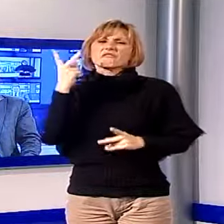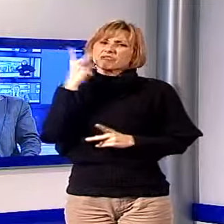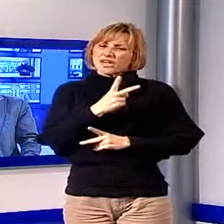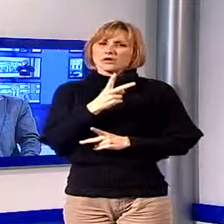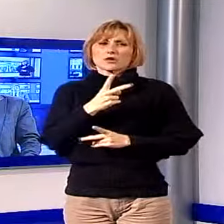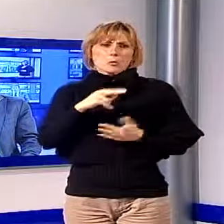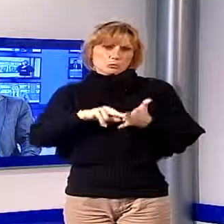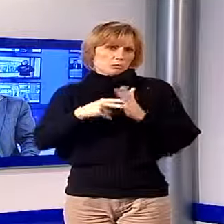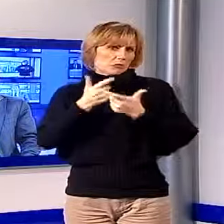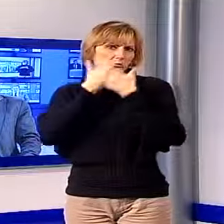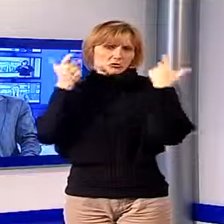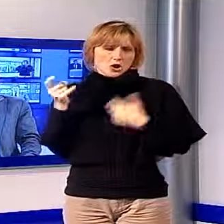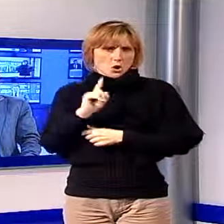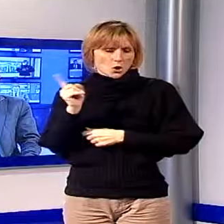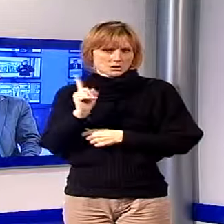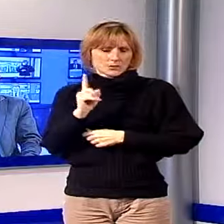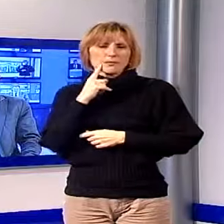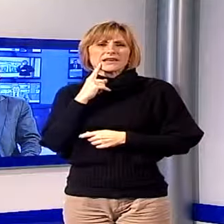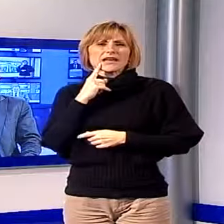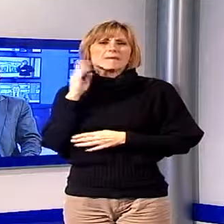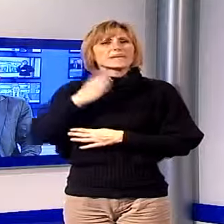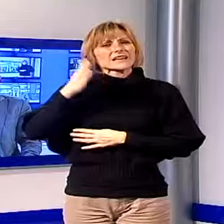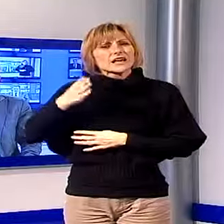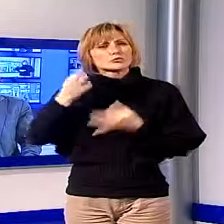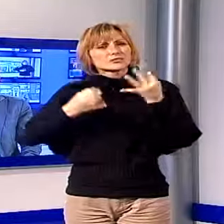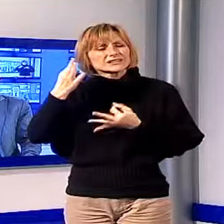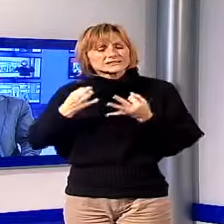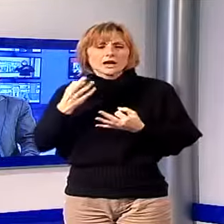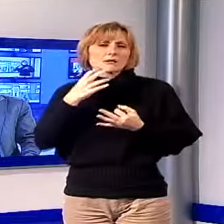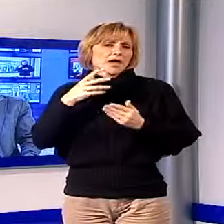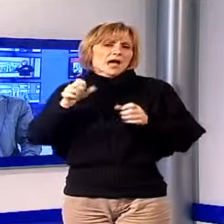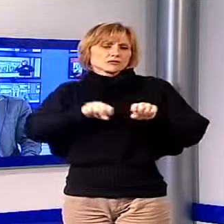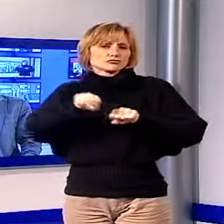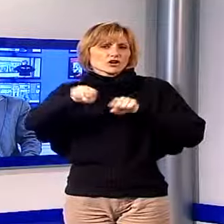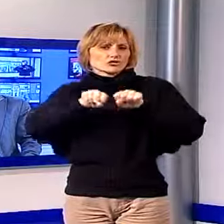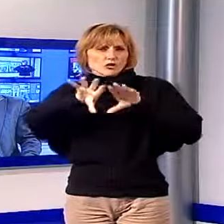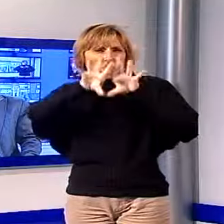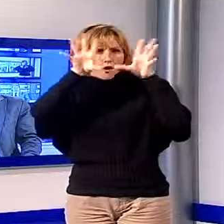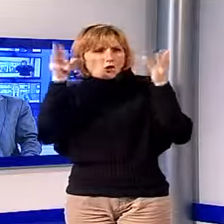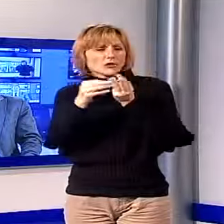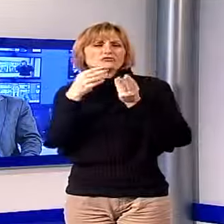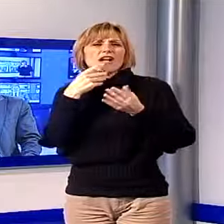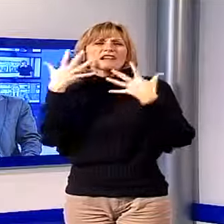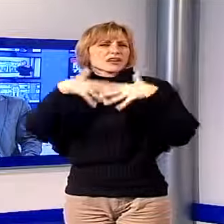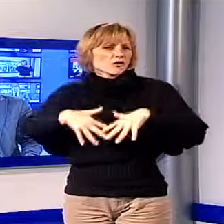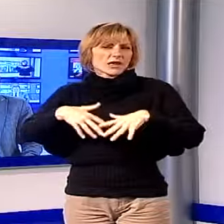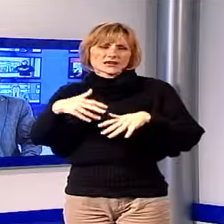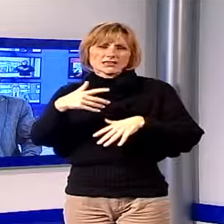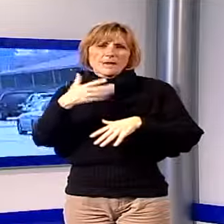carichi pendenti attuali con l'autorità giudiziaria, ma una gestione complessiva del campo con molte irregolarità.